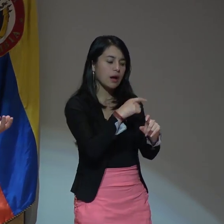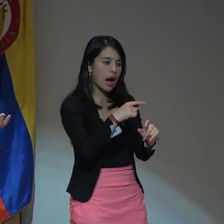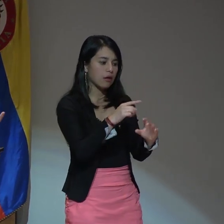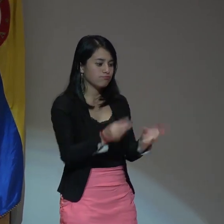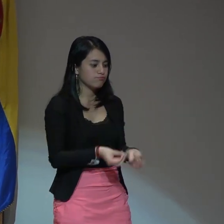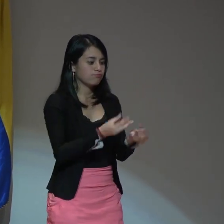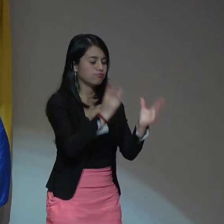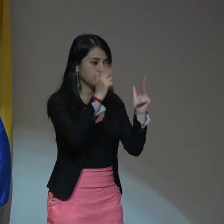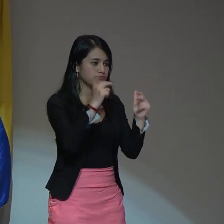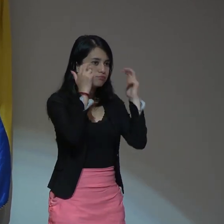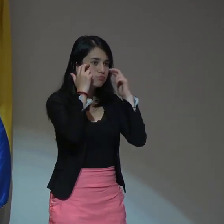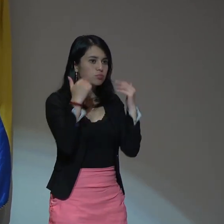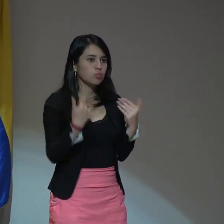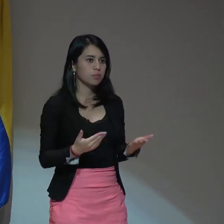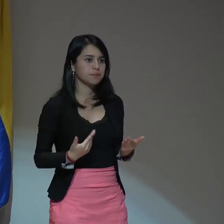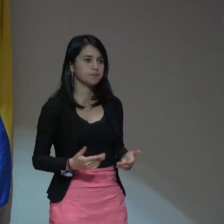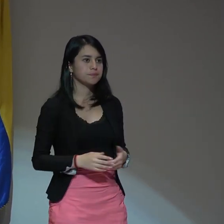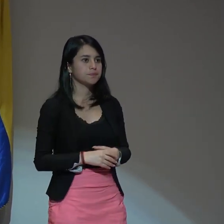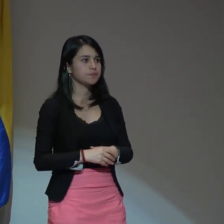conocimiento.